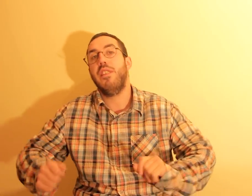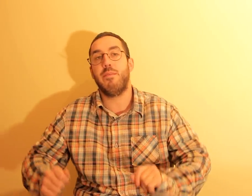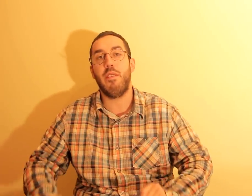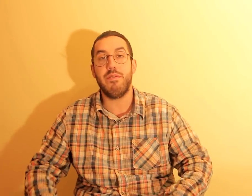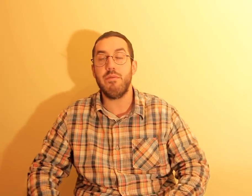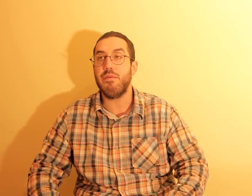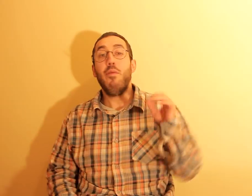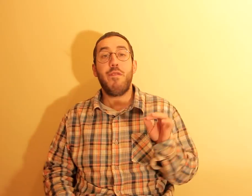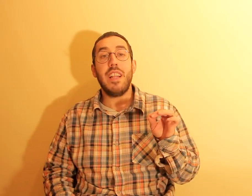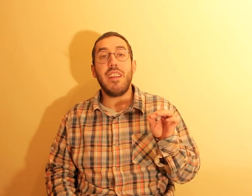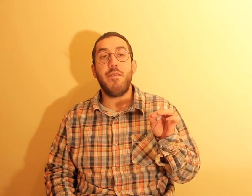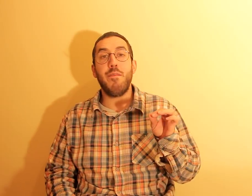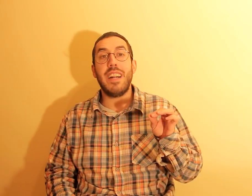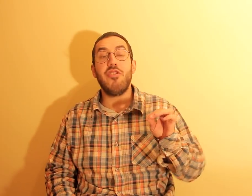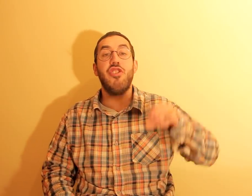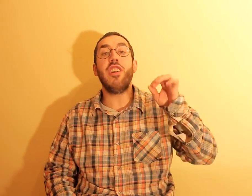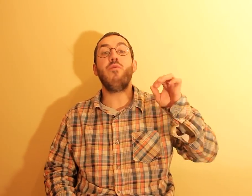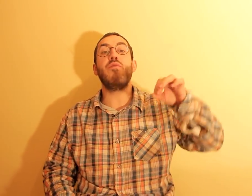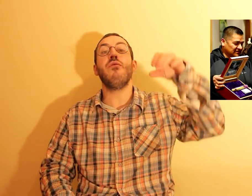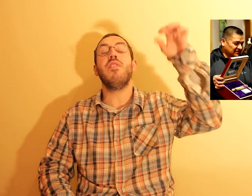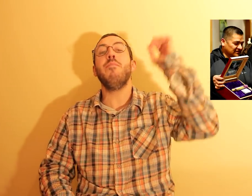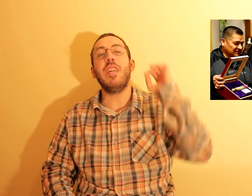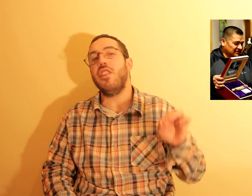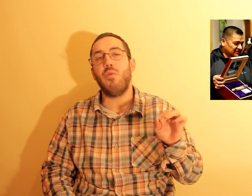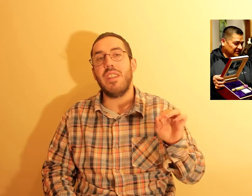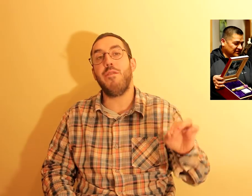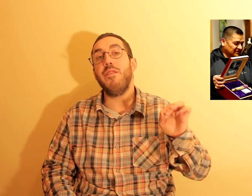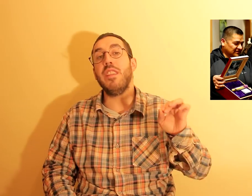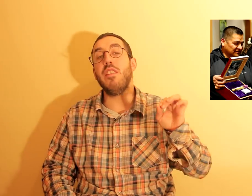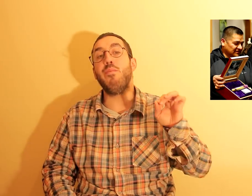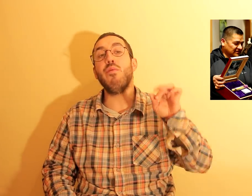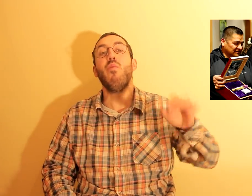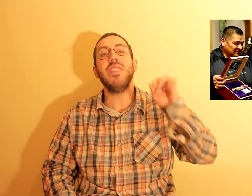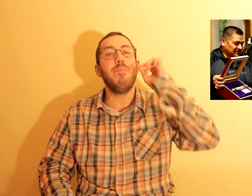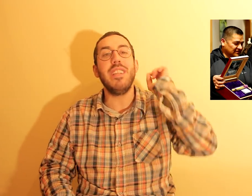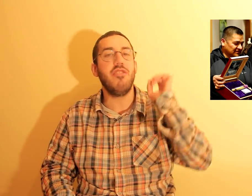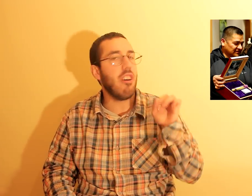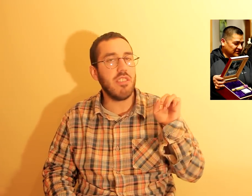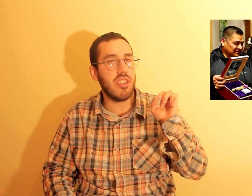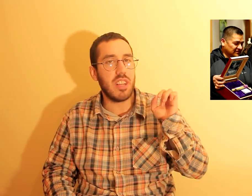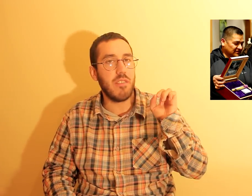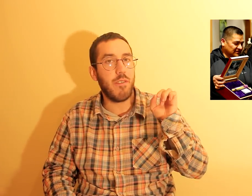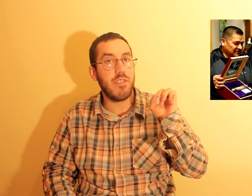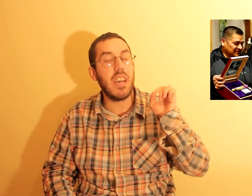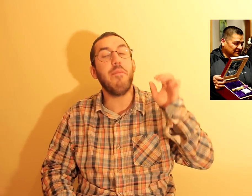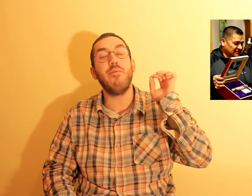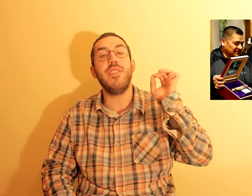nervosos. Por falar em fumar, charuto de marijuana foi vendido por 11 mil dólares na Califórnia. Ah, pois